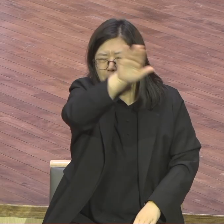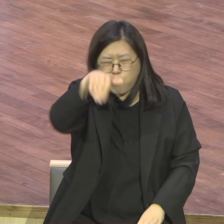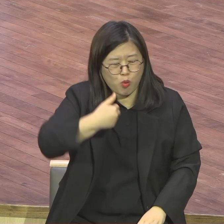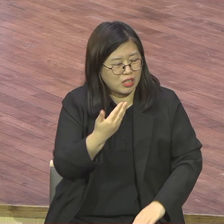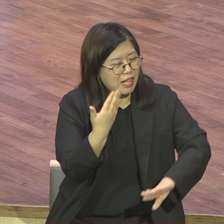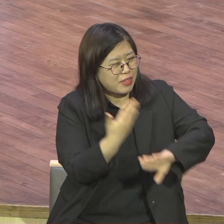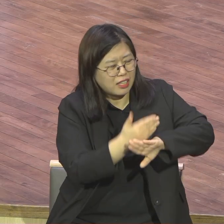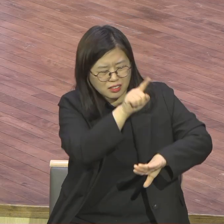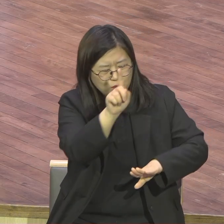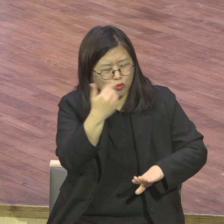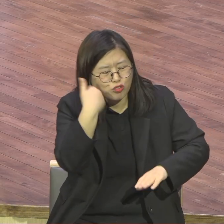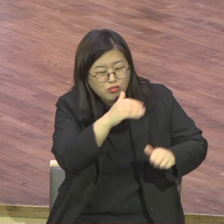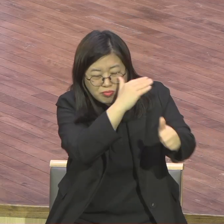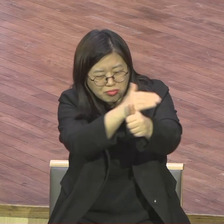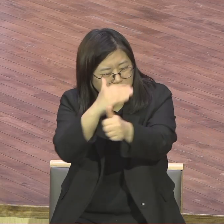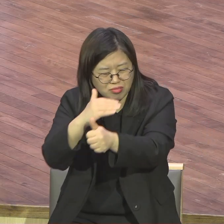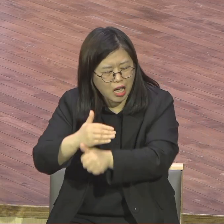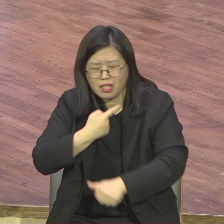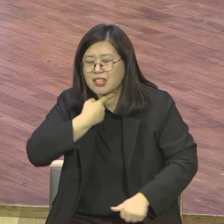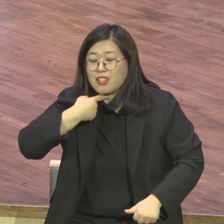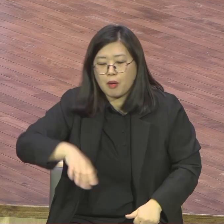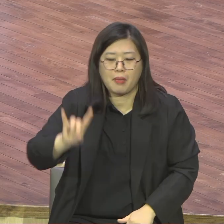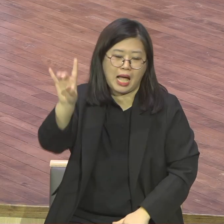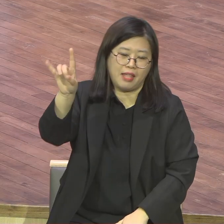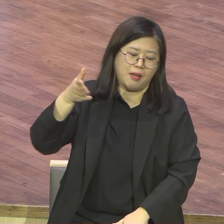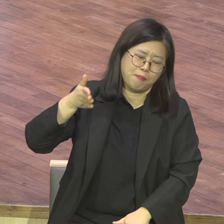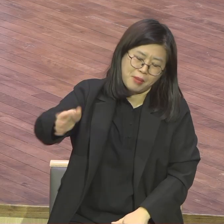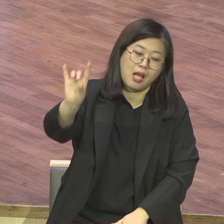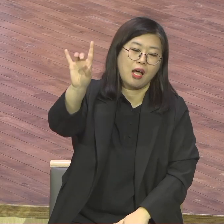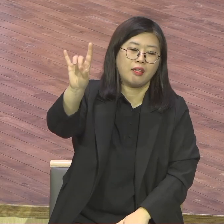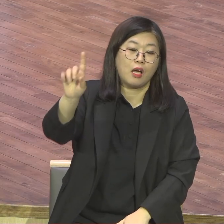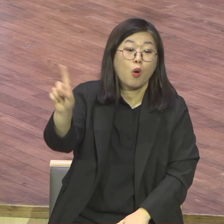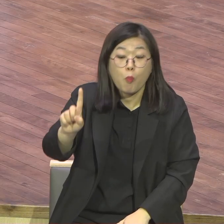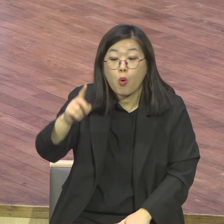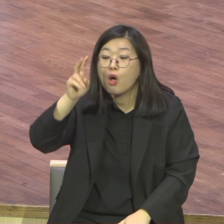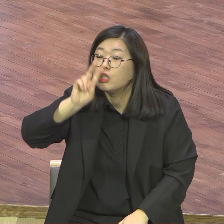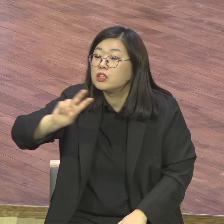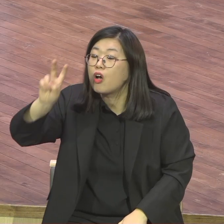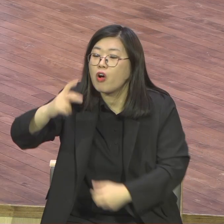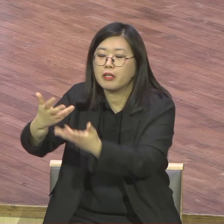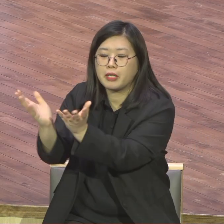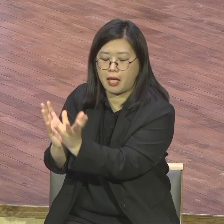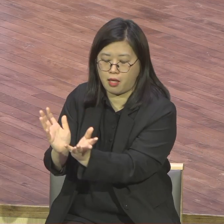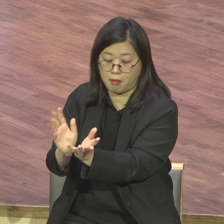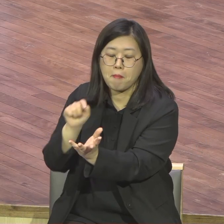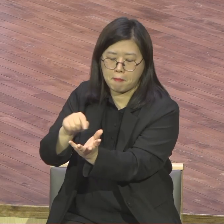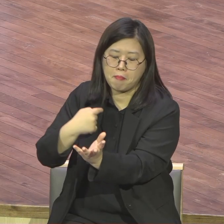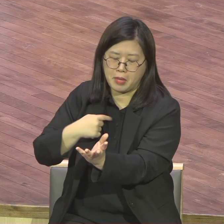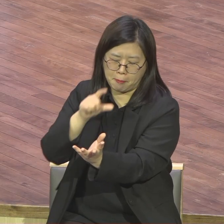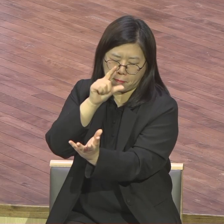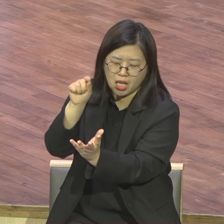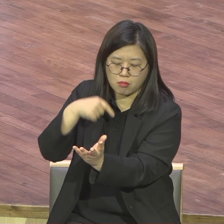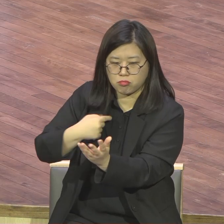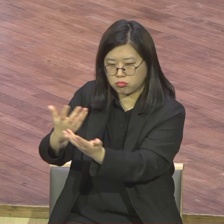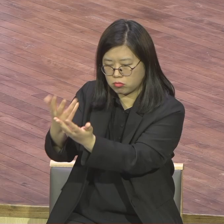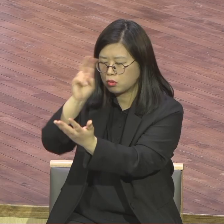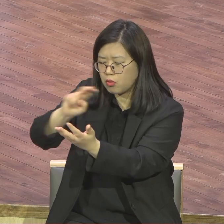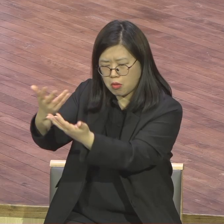나 자른 적이 없어요. 다른 걸 못 키우면서. 이게 하나는 최고의 영혼은 예배에 도움이 되어야 되는데 이게 예배가 이게